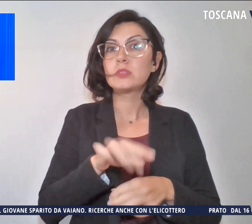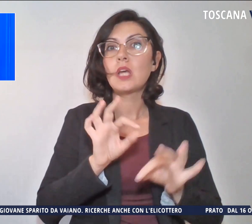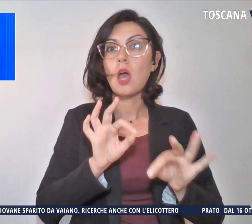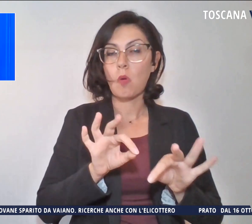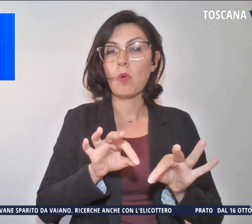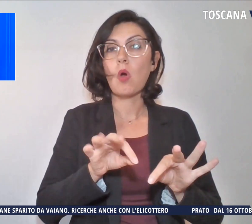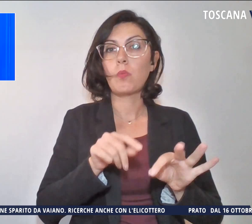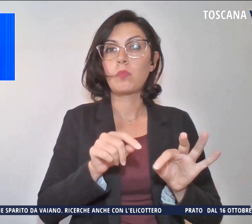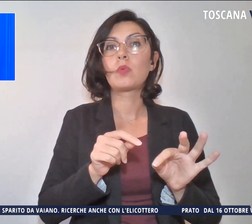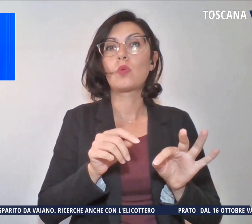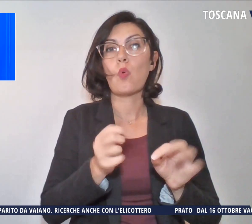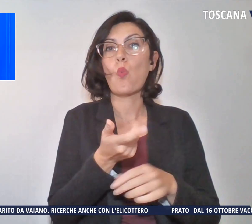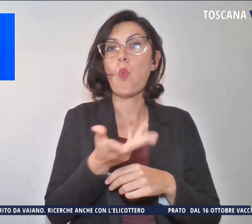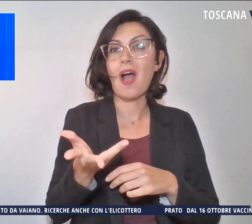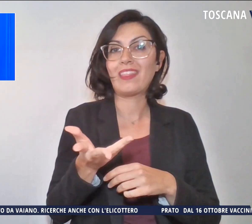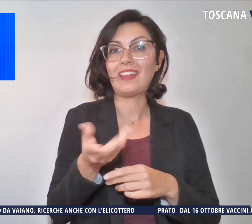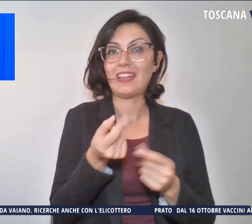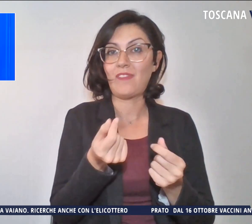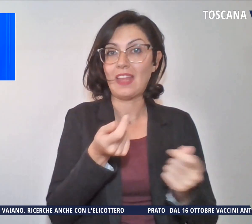quantitativi di denaro.